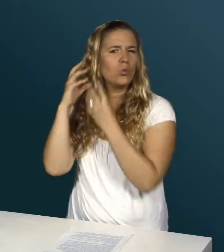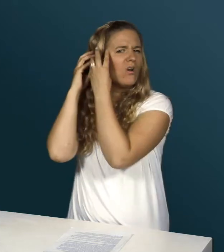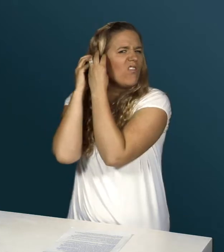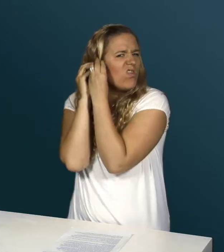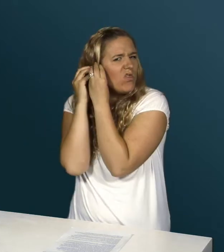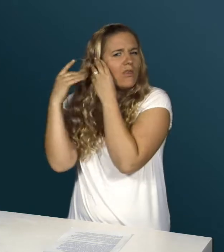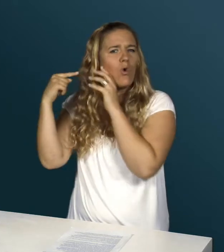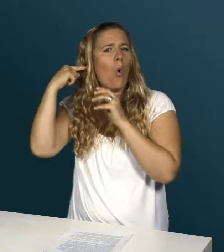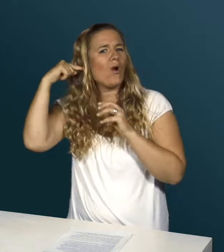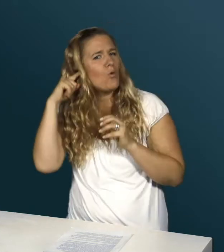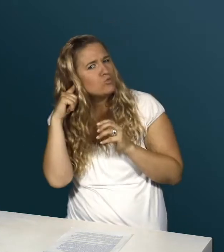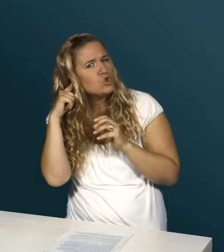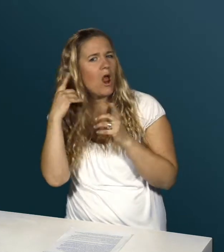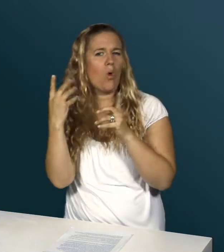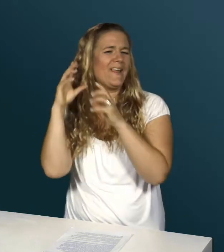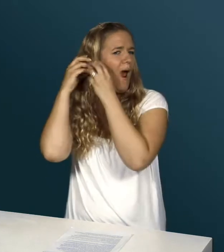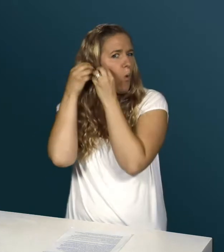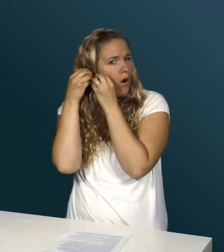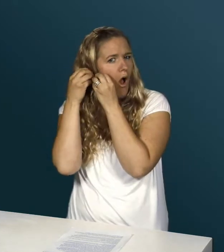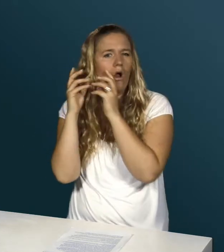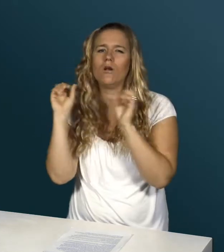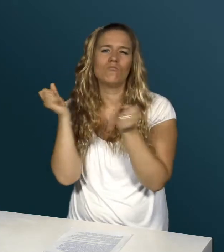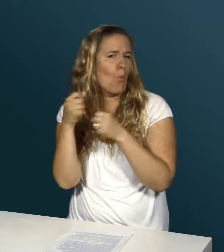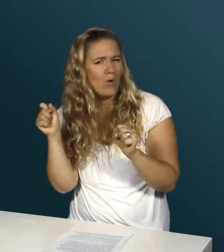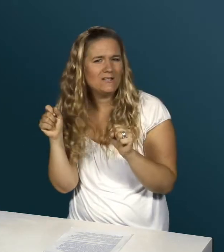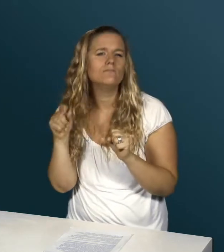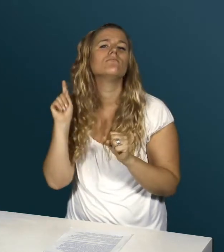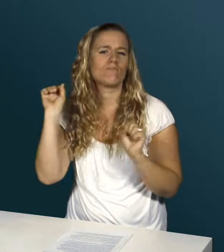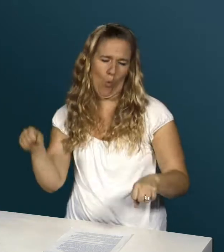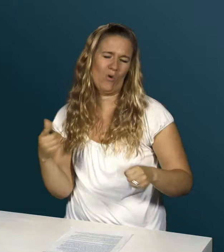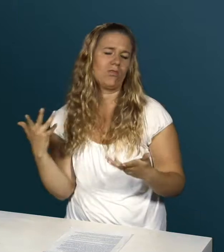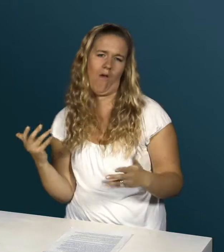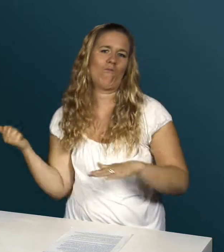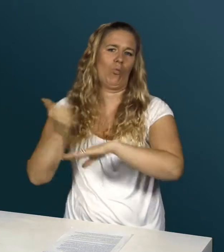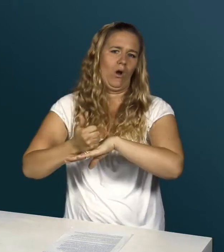welche keine Hörgeräte tragen können, weil sie keine Ohrmuschel oder keinen Gehörgang haben.